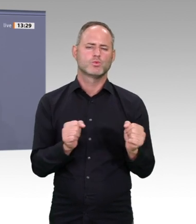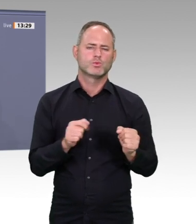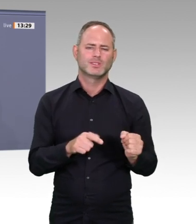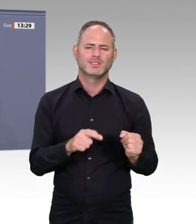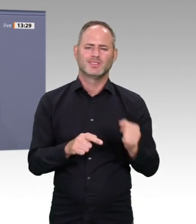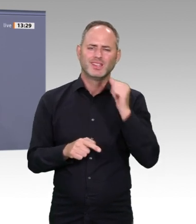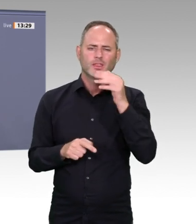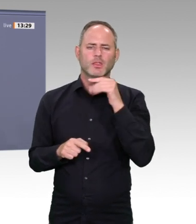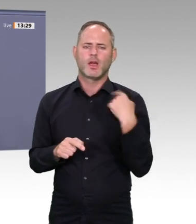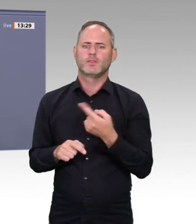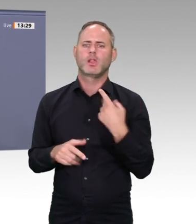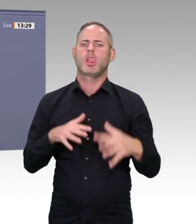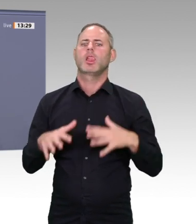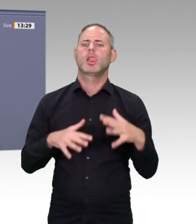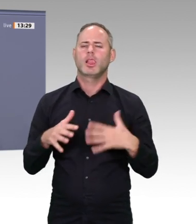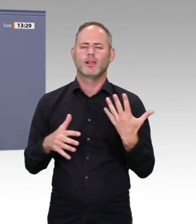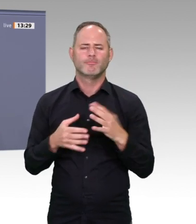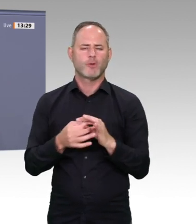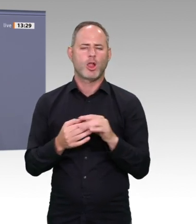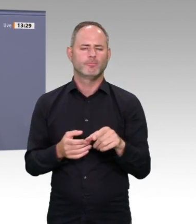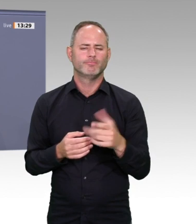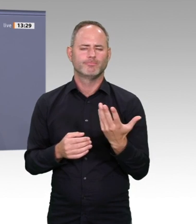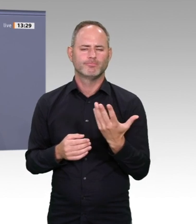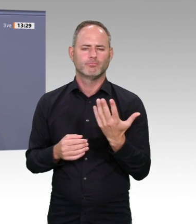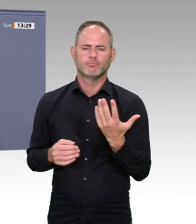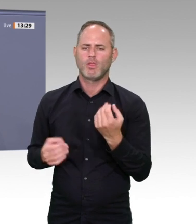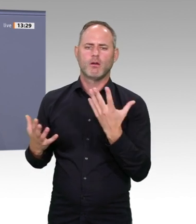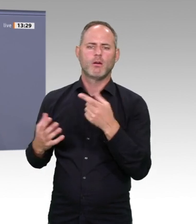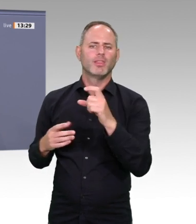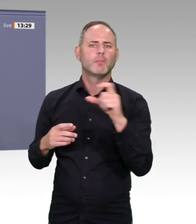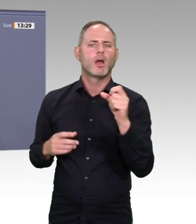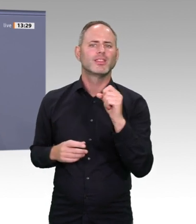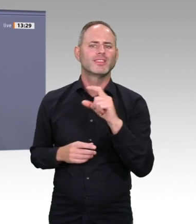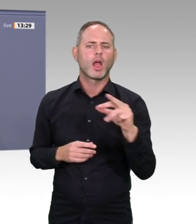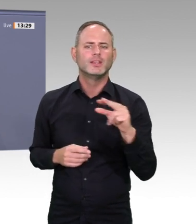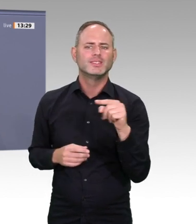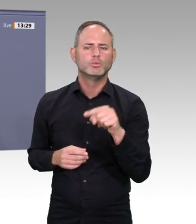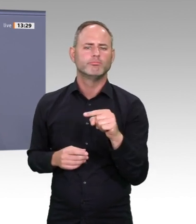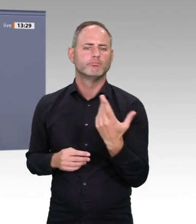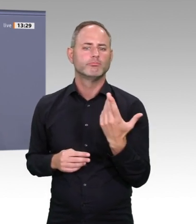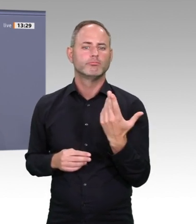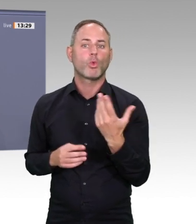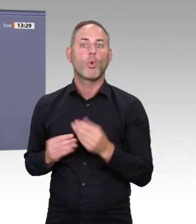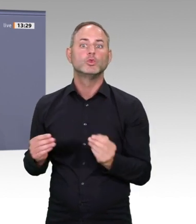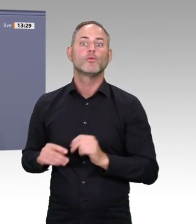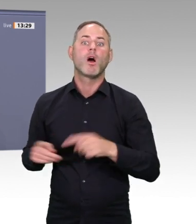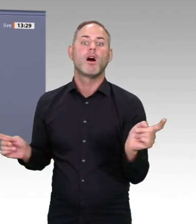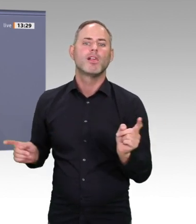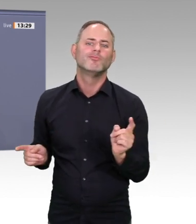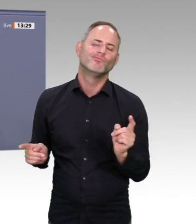bei dem Management stabiler Stromnetze. Aber sie bringt eben auch Probleme hervor. Man denke an die Ressourcenverschwendung durch